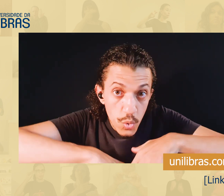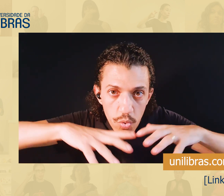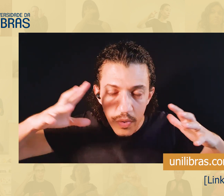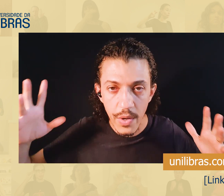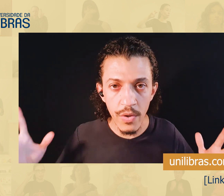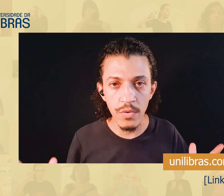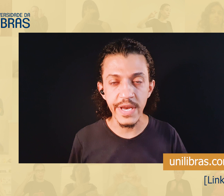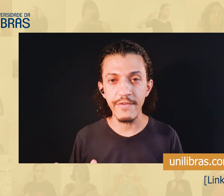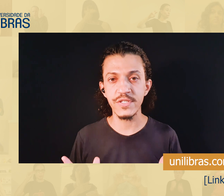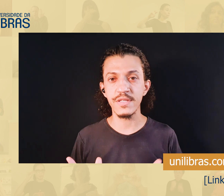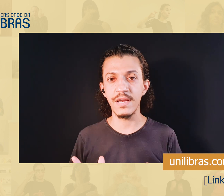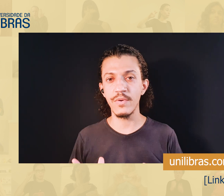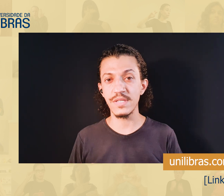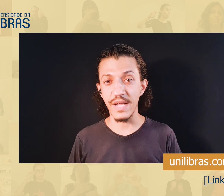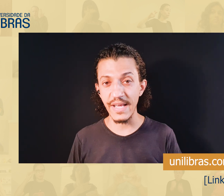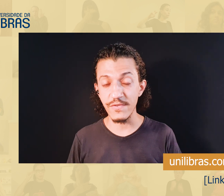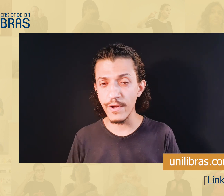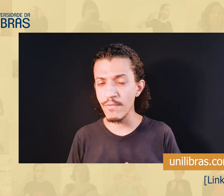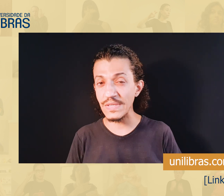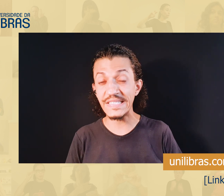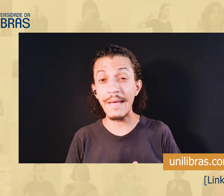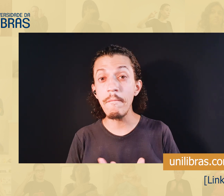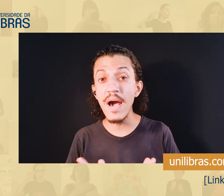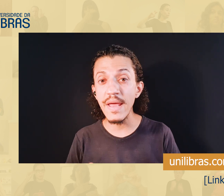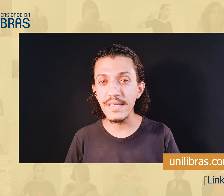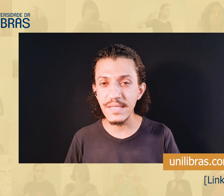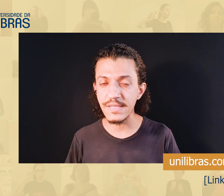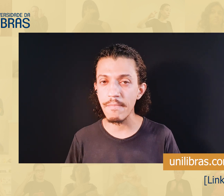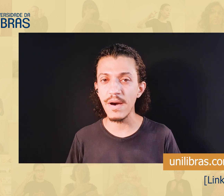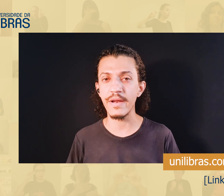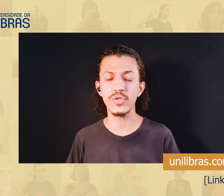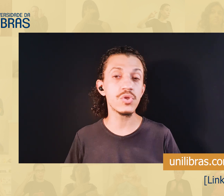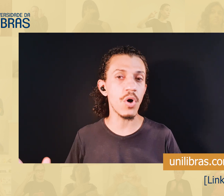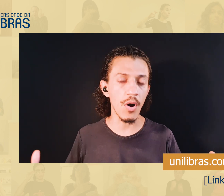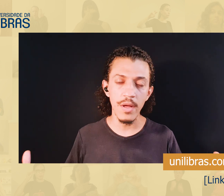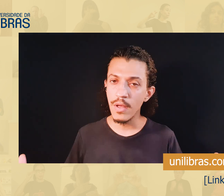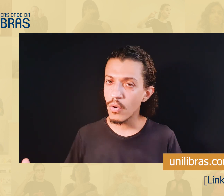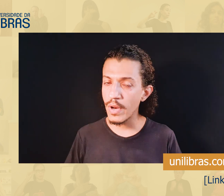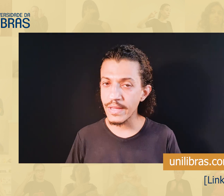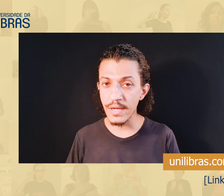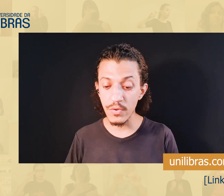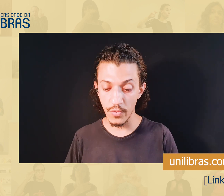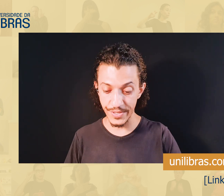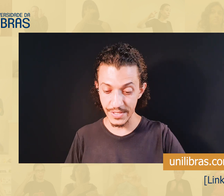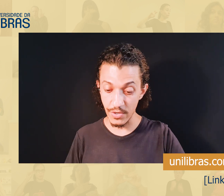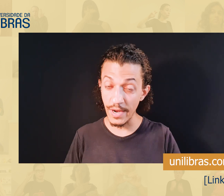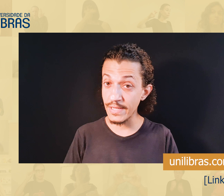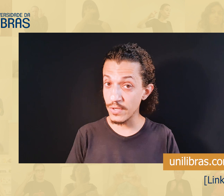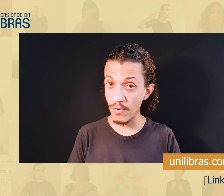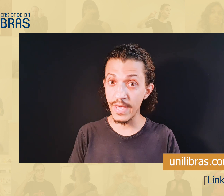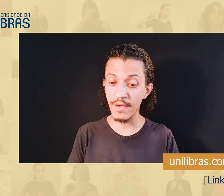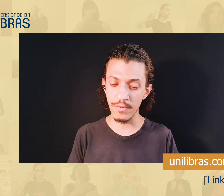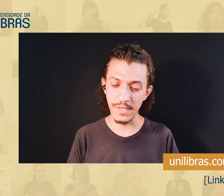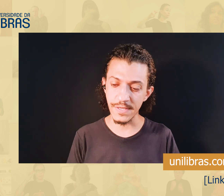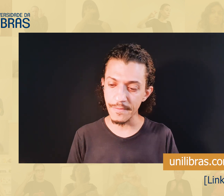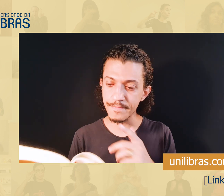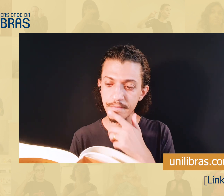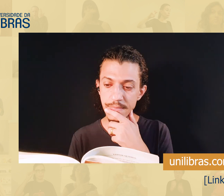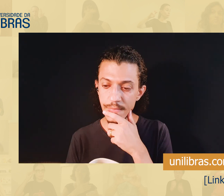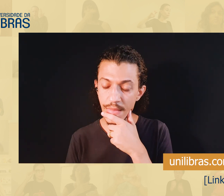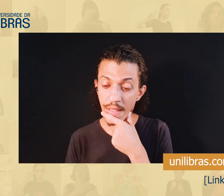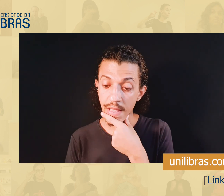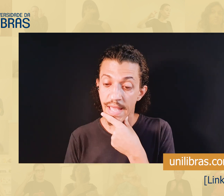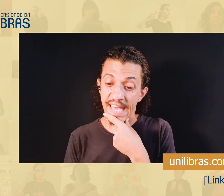revirando tudo o que eu encontrava de escrita língua de sinais, foram semanas e semanas só coletando coisas. Olha só o que aconteceu.